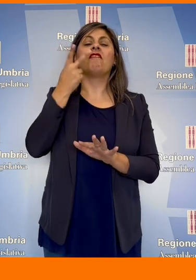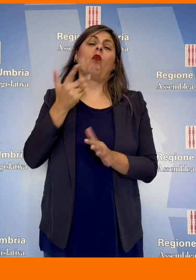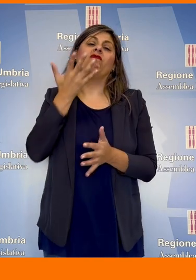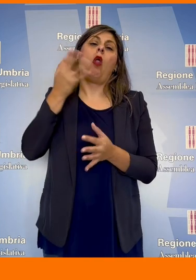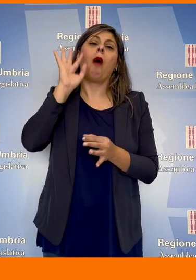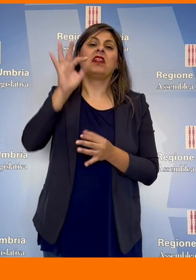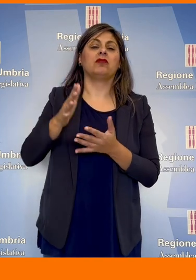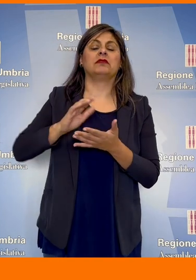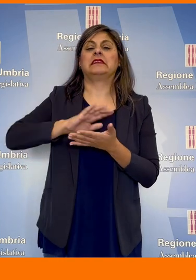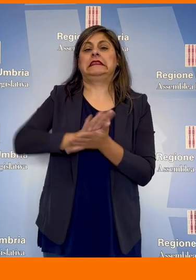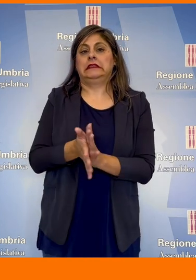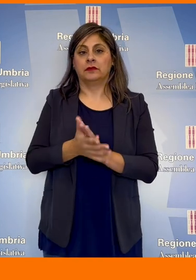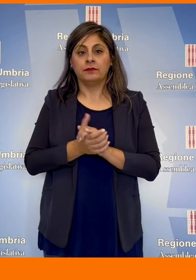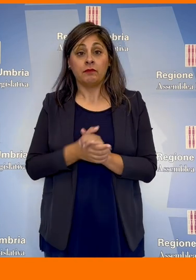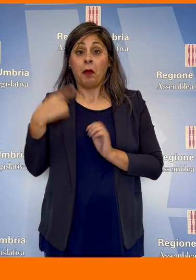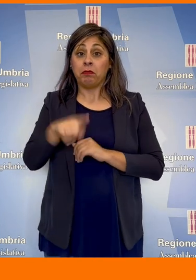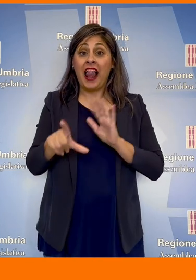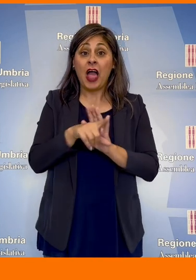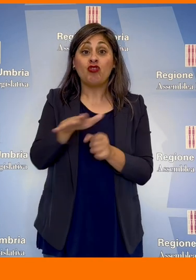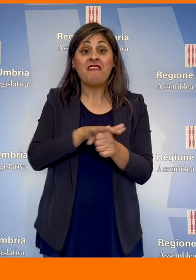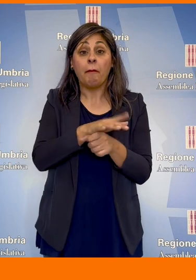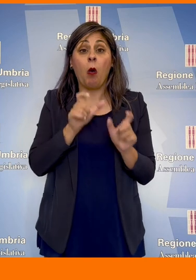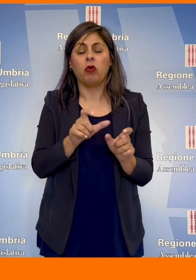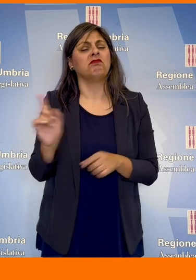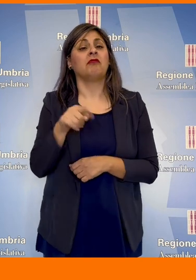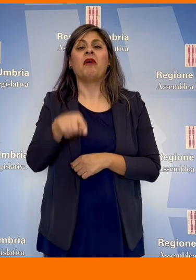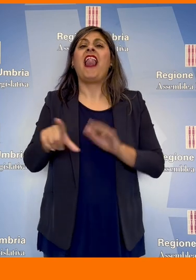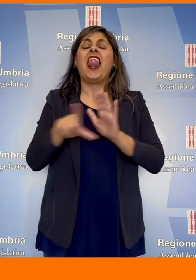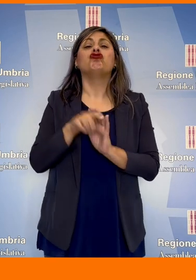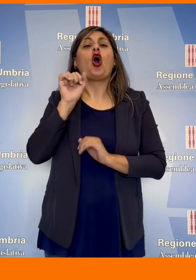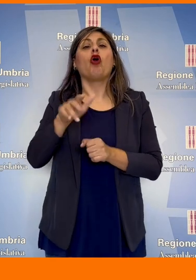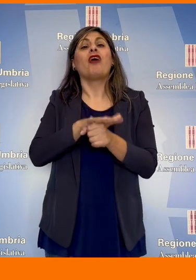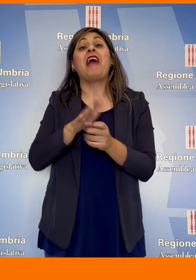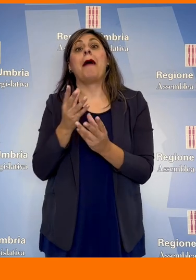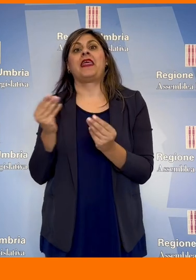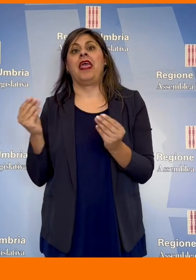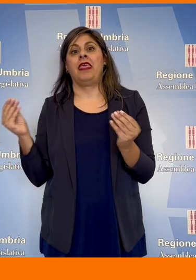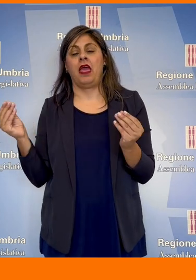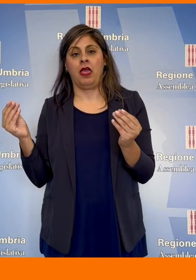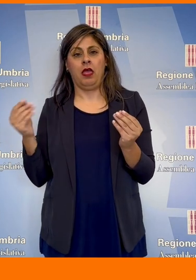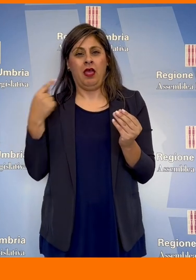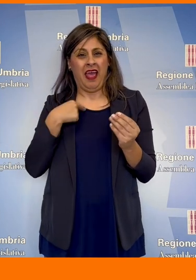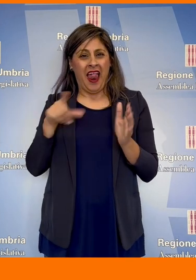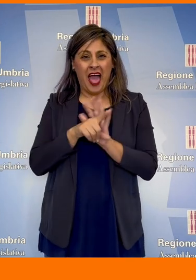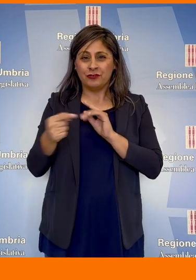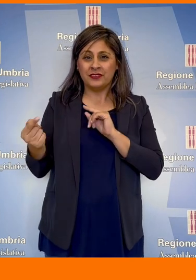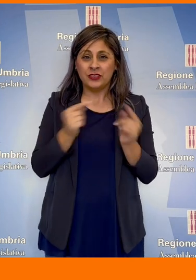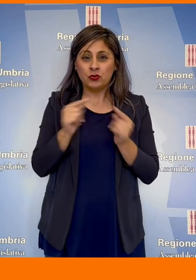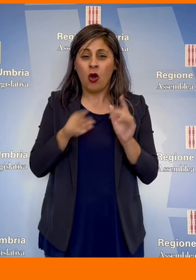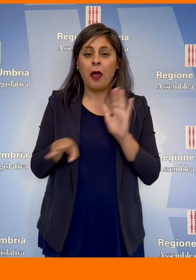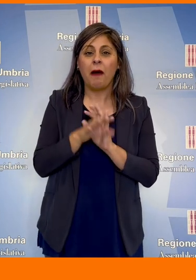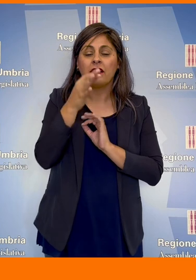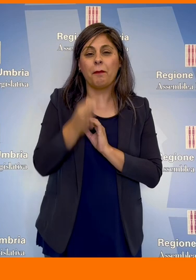scelta. Questa non è una legge per la famiglia, secondo Bori, è una legge contro le famiglie. La legge che discutiamo parte dal